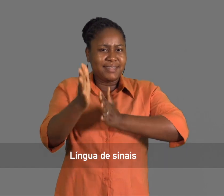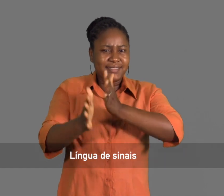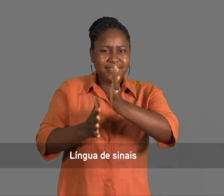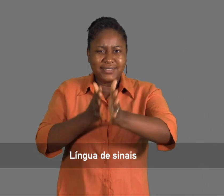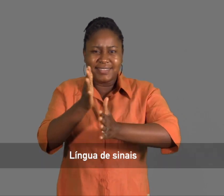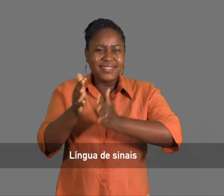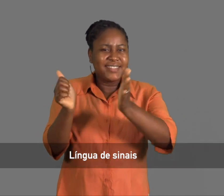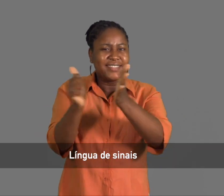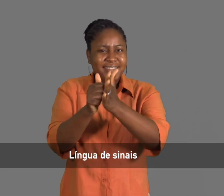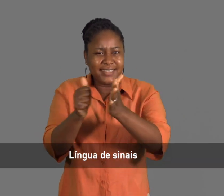Língua de sinais